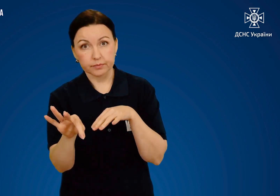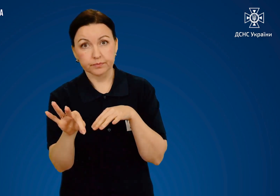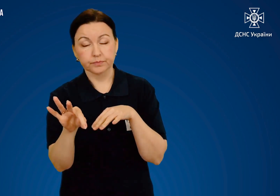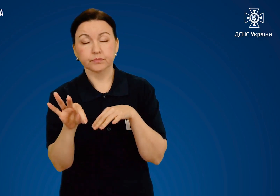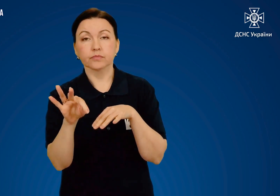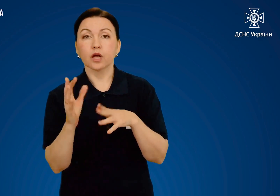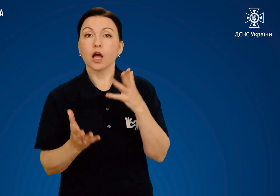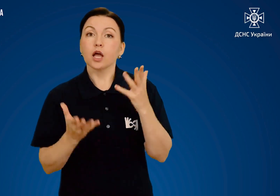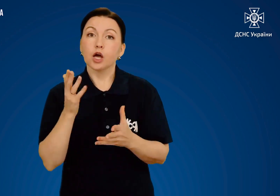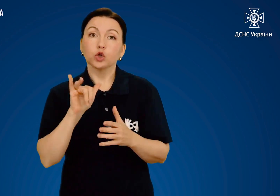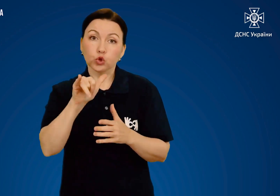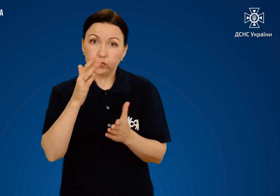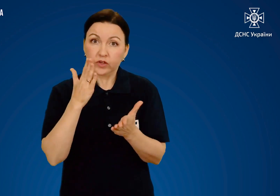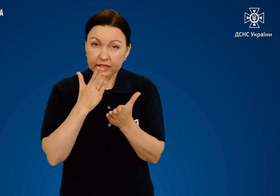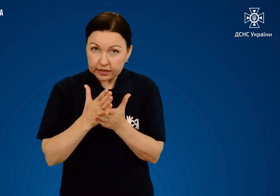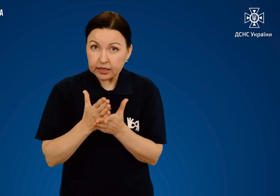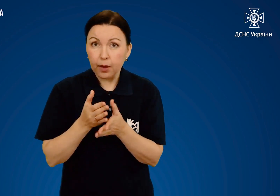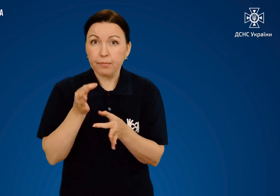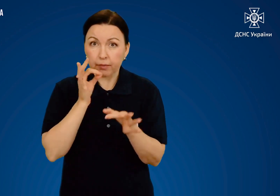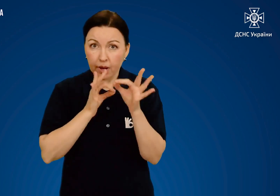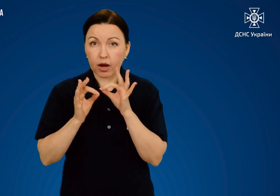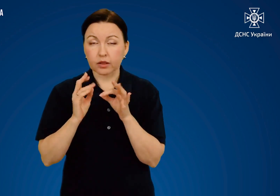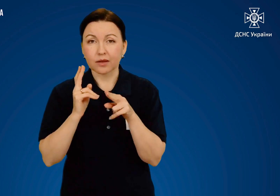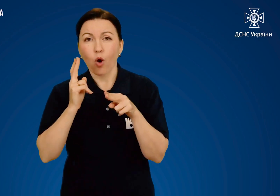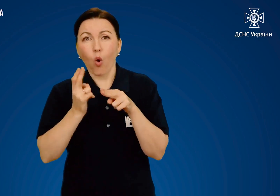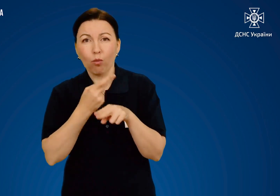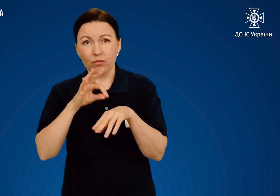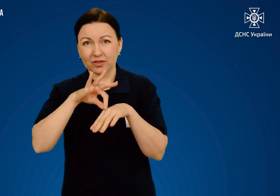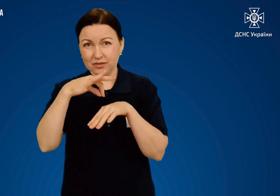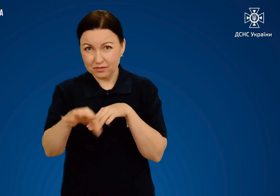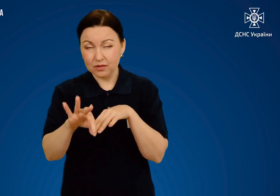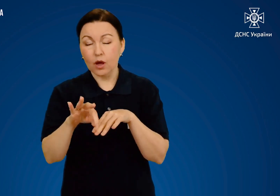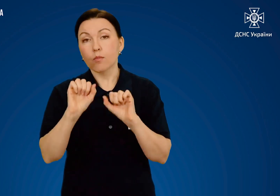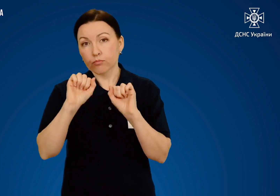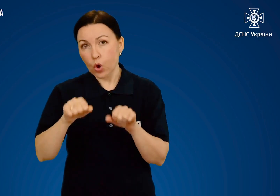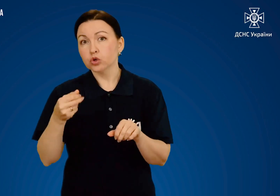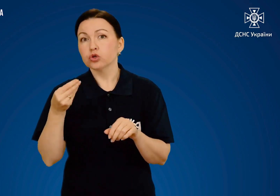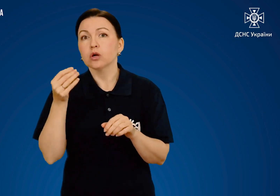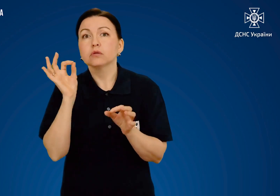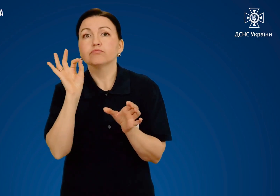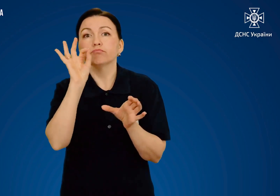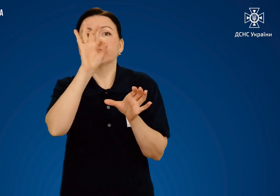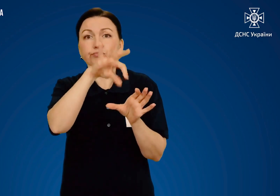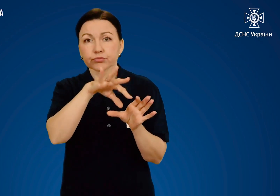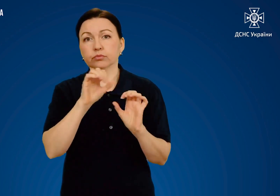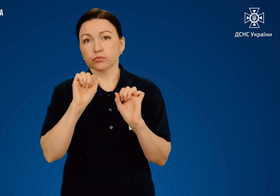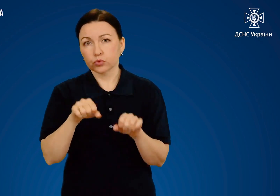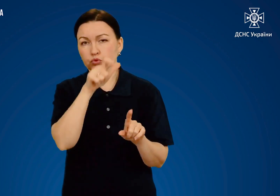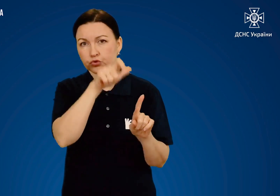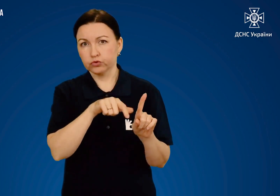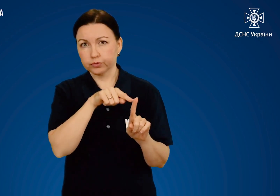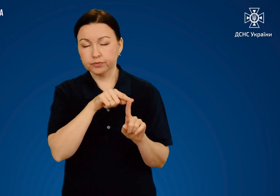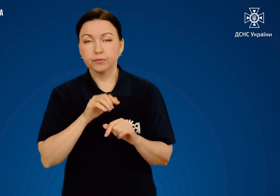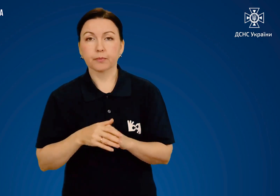Якщо у вас є знеболювальні препарати, можна дати їх потерпілому.